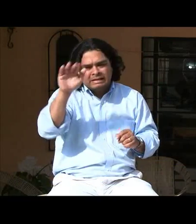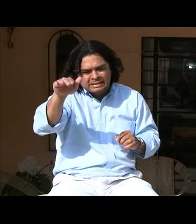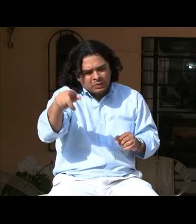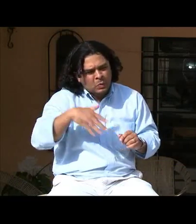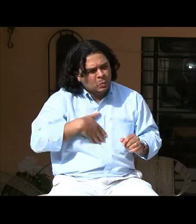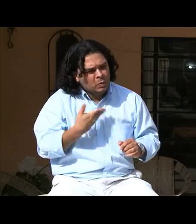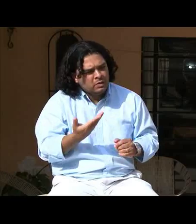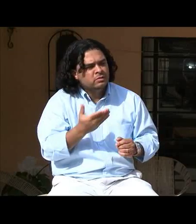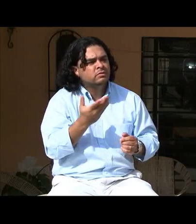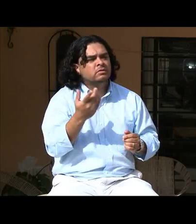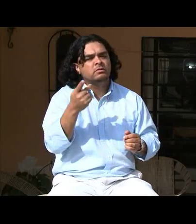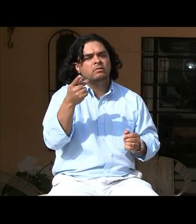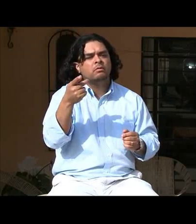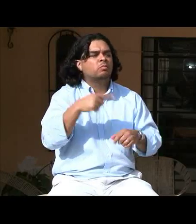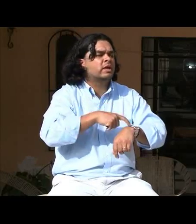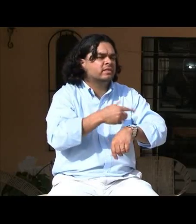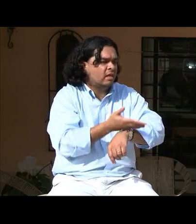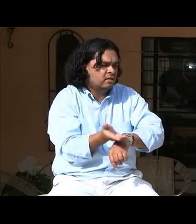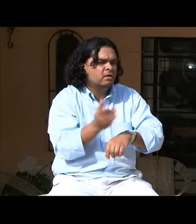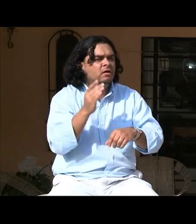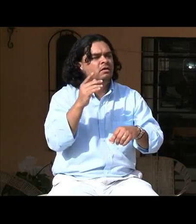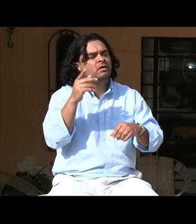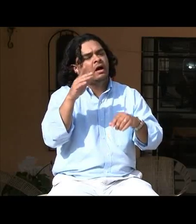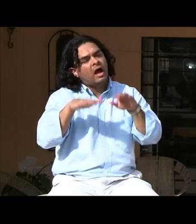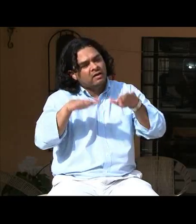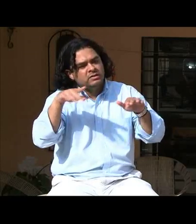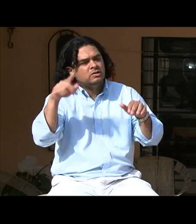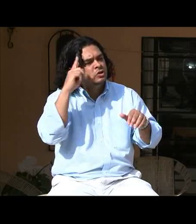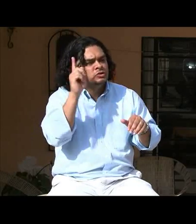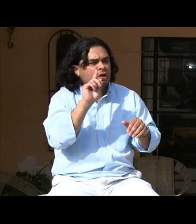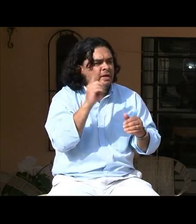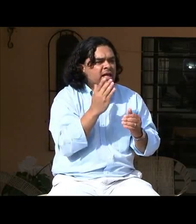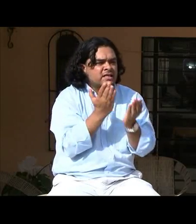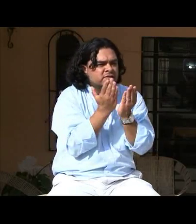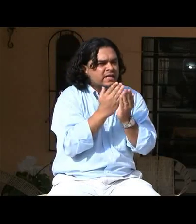que les puedan dar esta información a los sordos, que les puedan decir